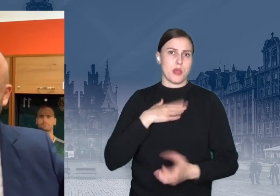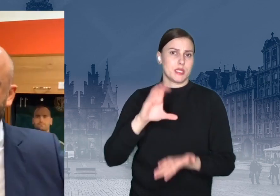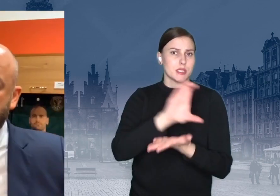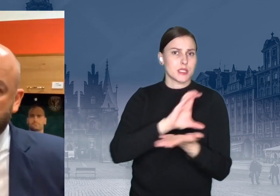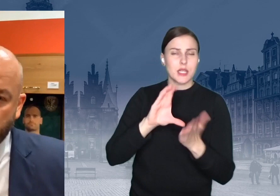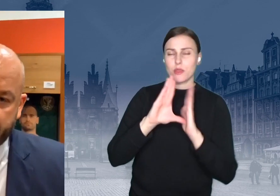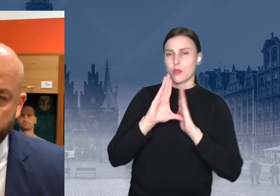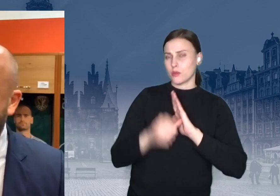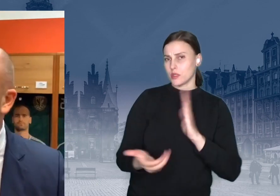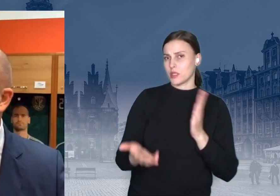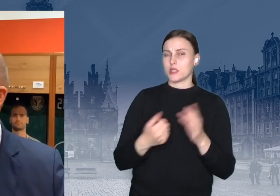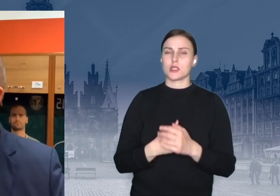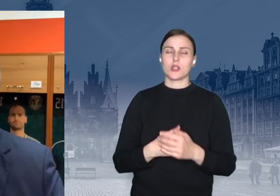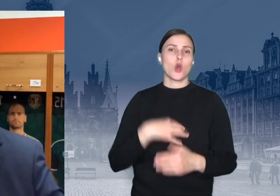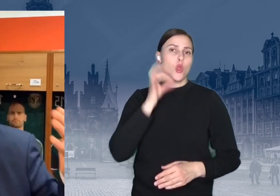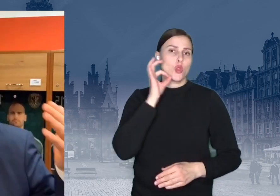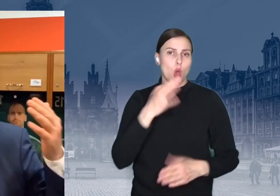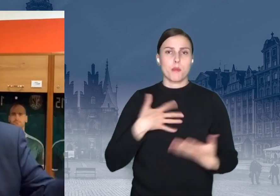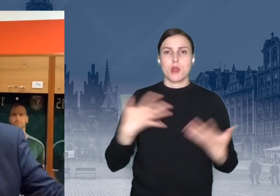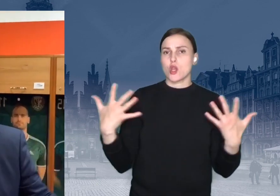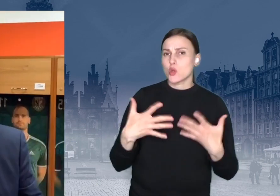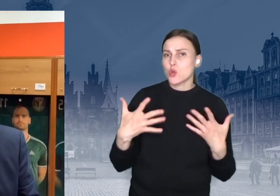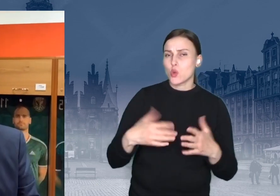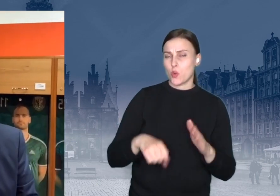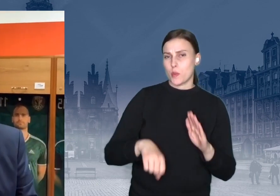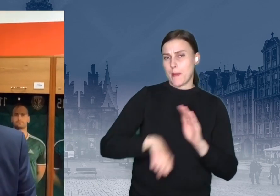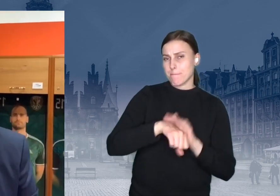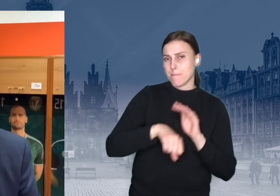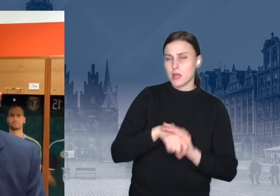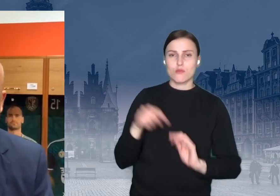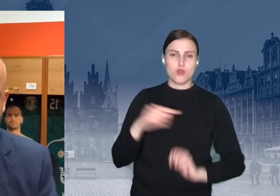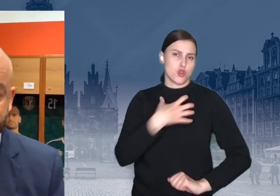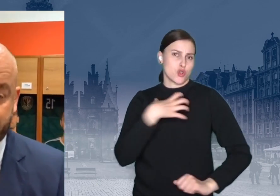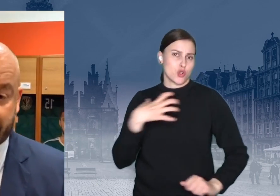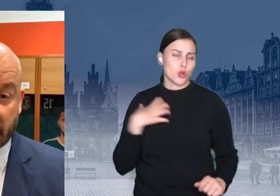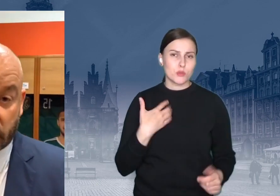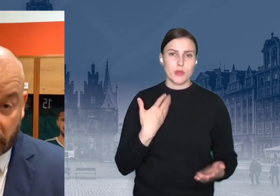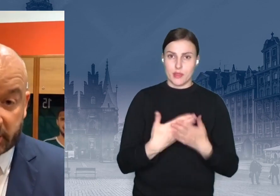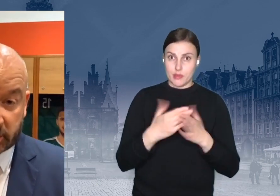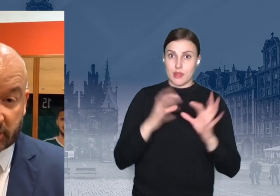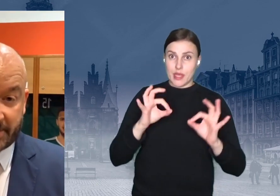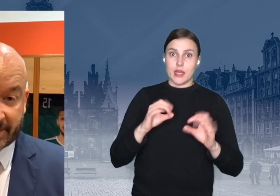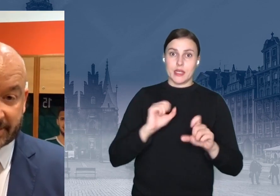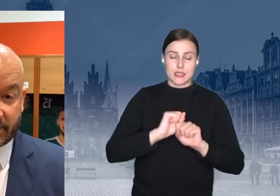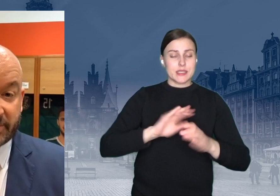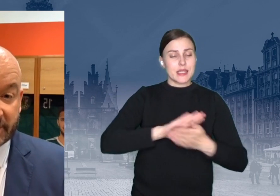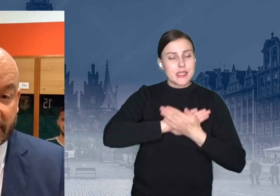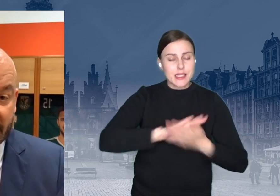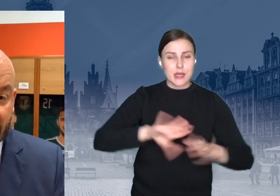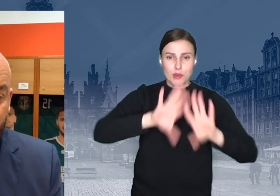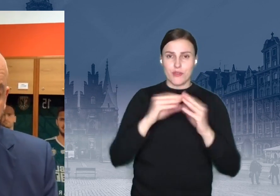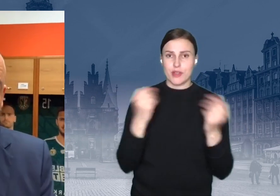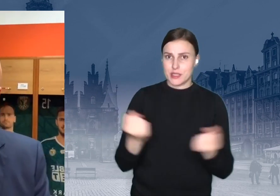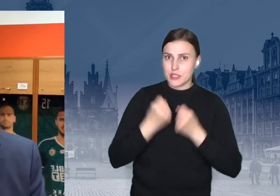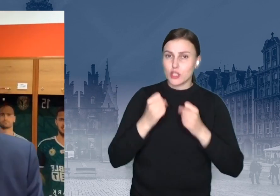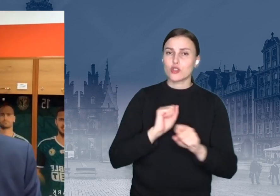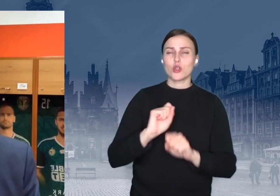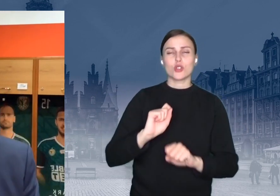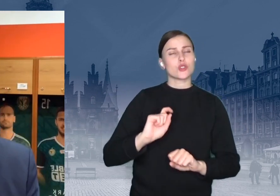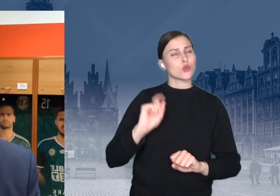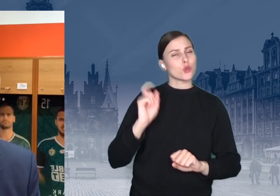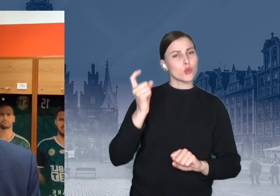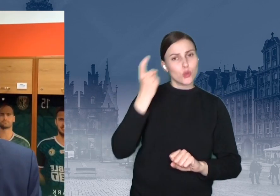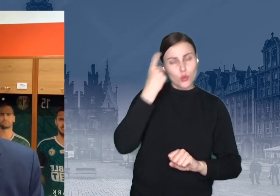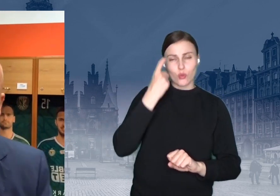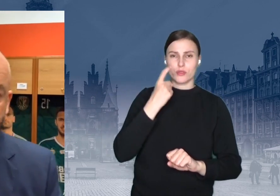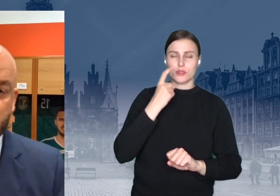klub piłkarski, musi być gospodarka, o którą teraz wspólnie próbujemy zadbać, to jest istota miasta, no i wreszcie ludzie, może przede wszystkim